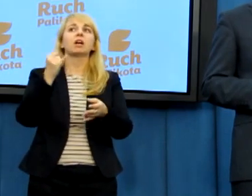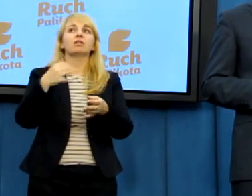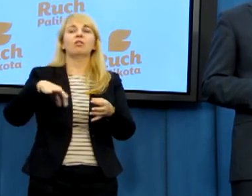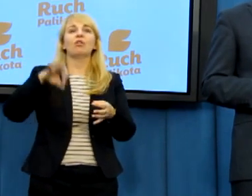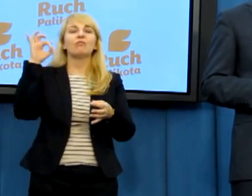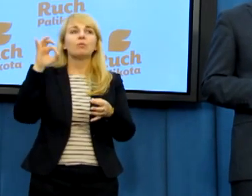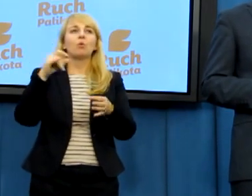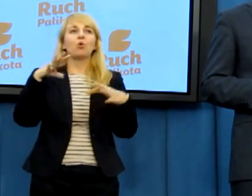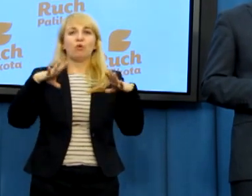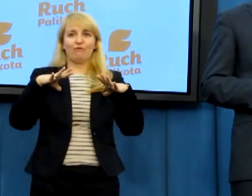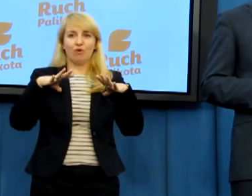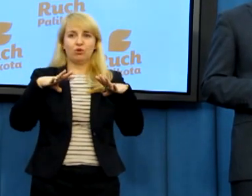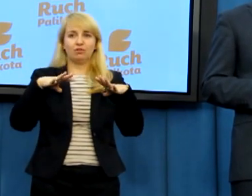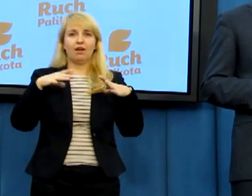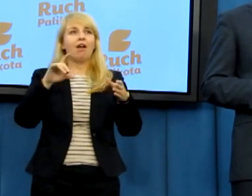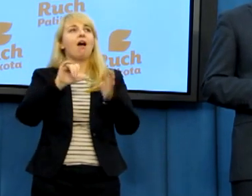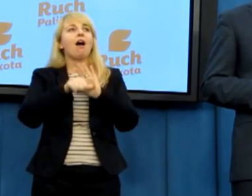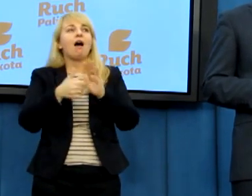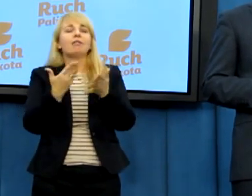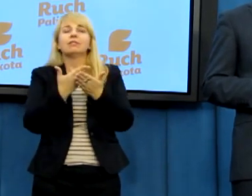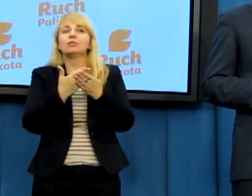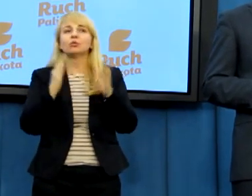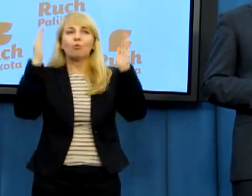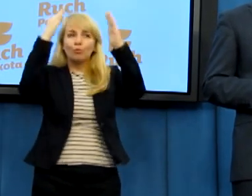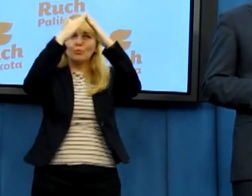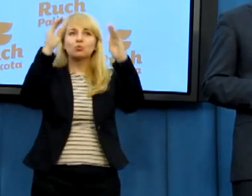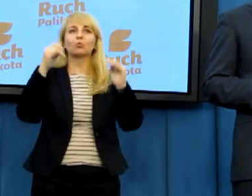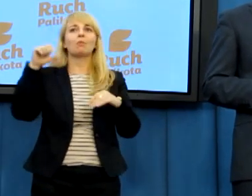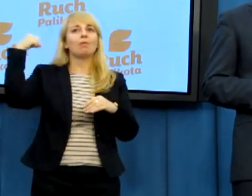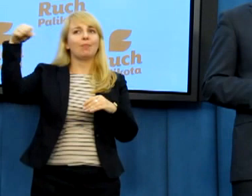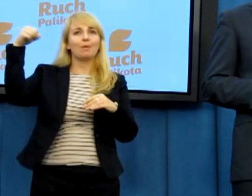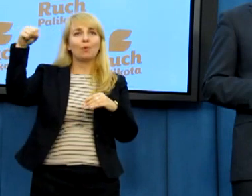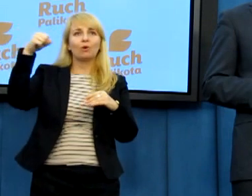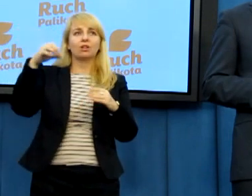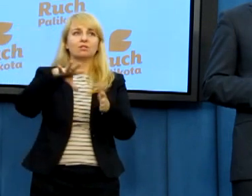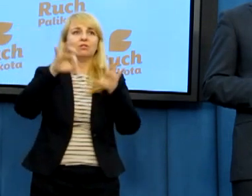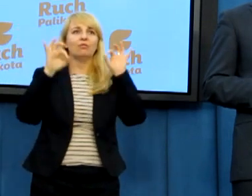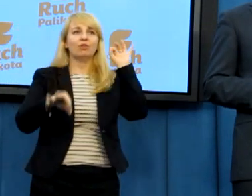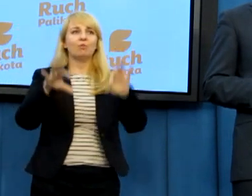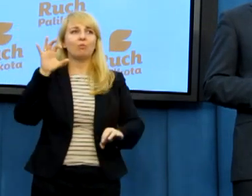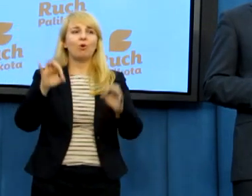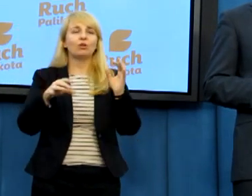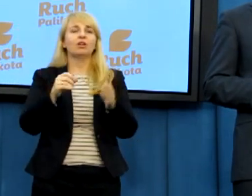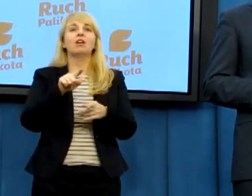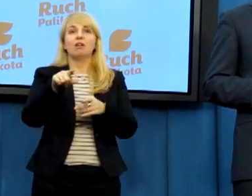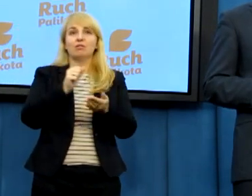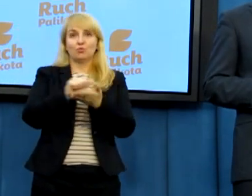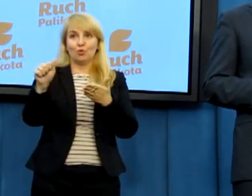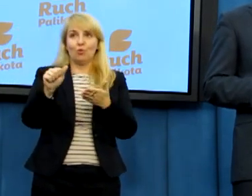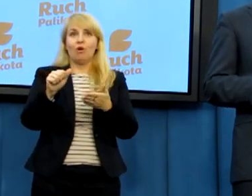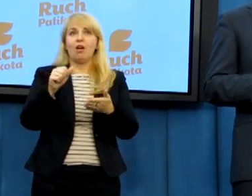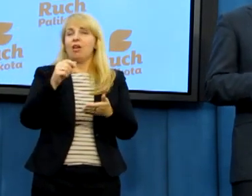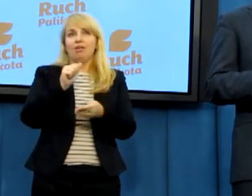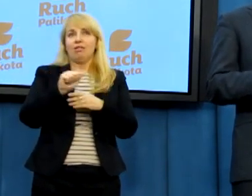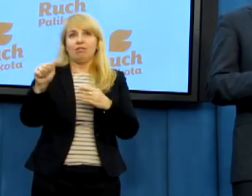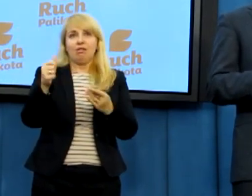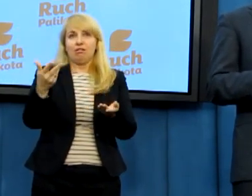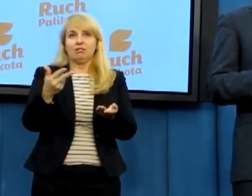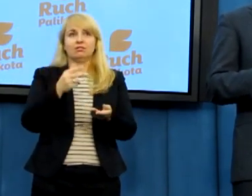wyborach, natomiast biskupi w demokratycznych, wolnych wyborach wybierani nie są.